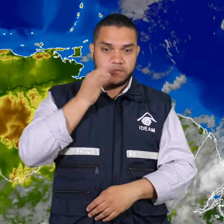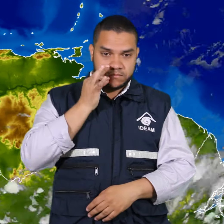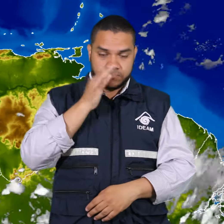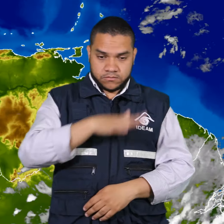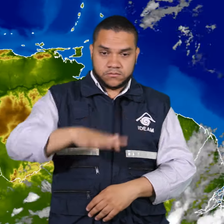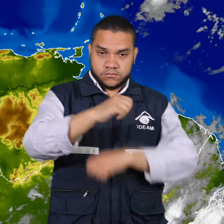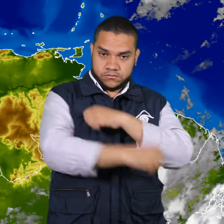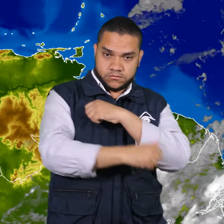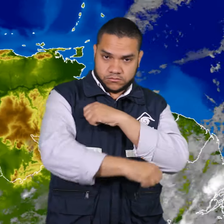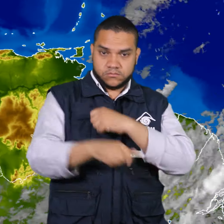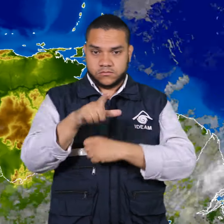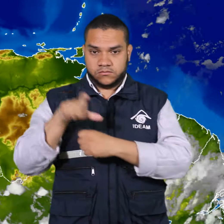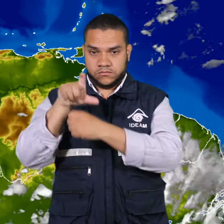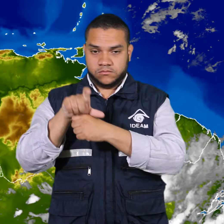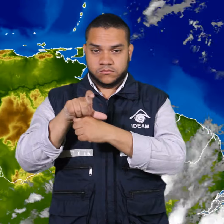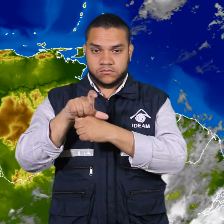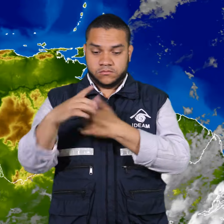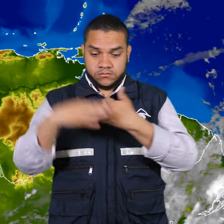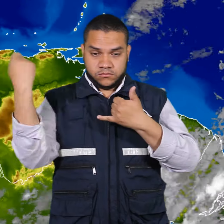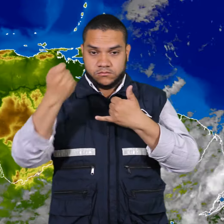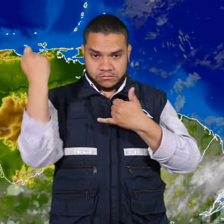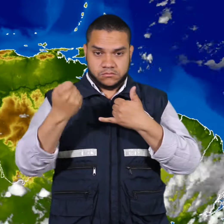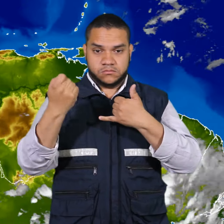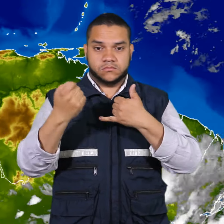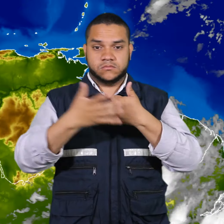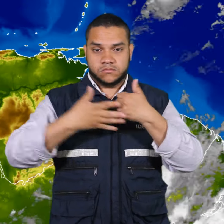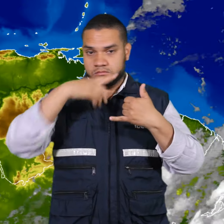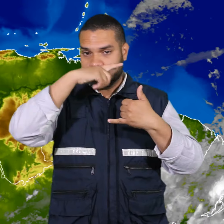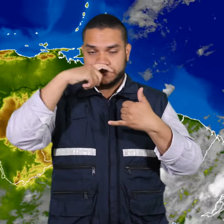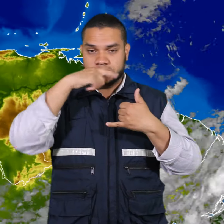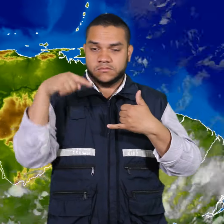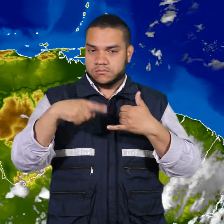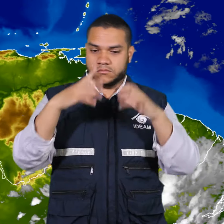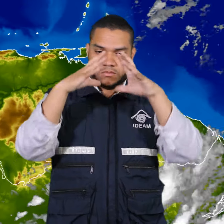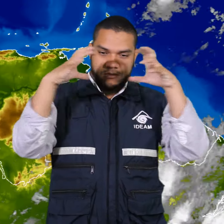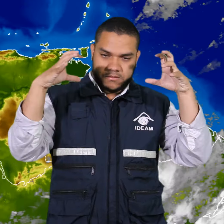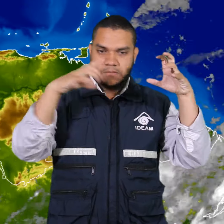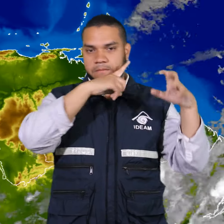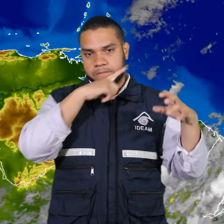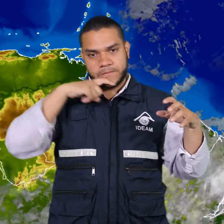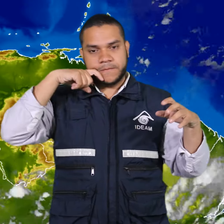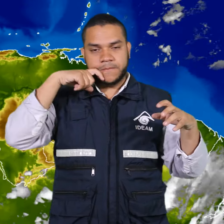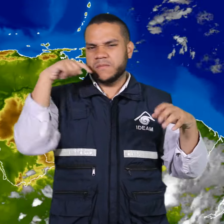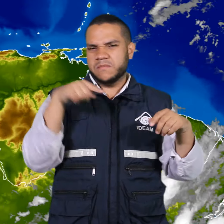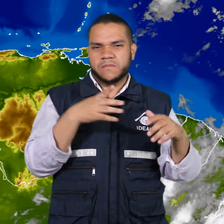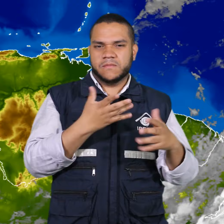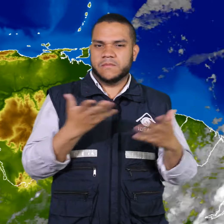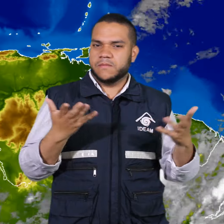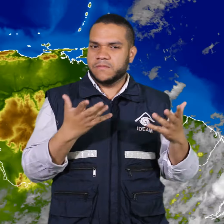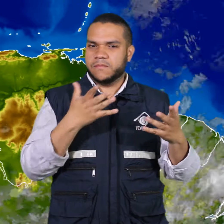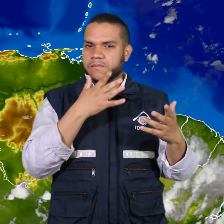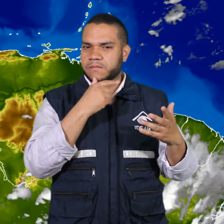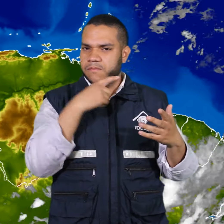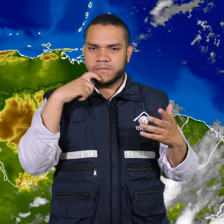boyacá y cundinamarca en la orinoquía y amazonía condiciones nubosas con predominio de tiempo seco excepto las zonas del